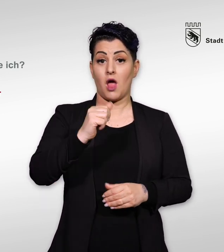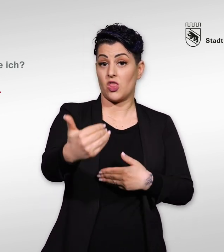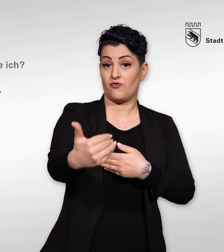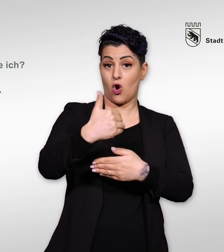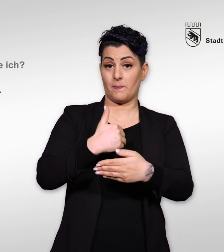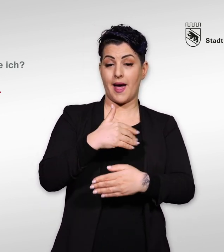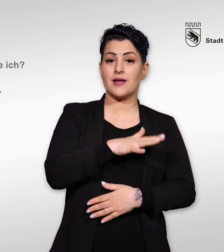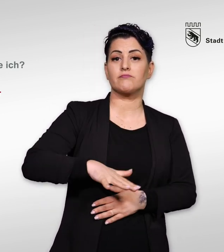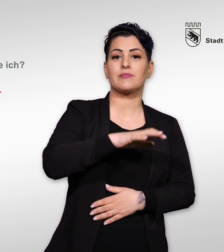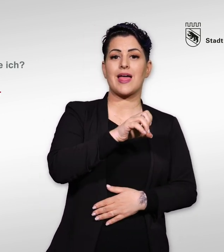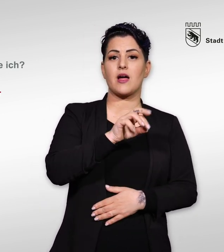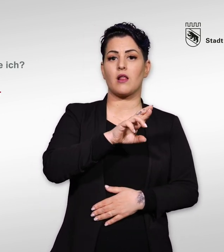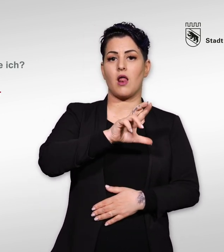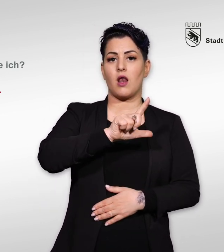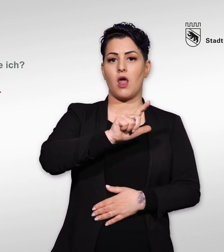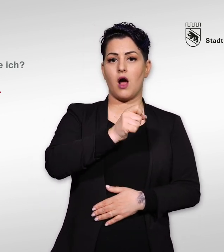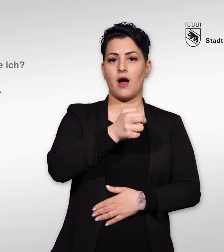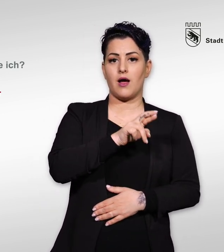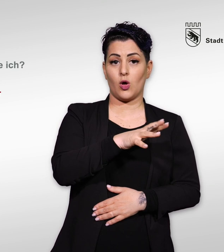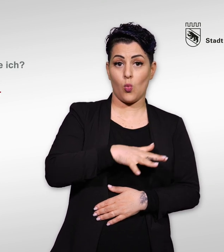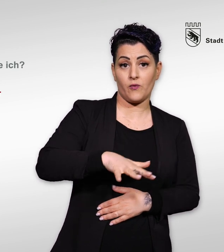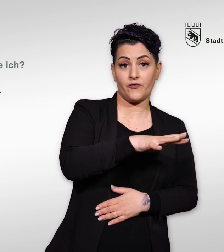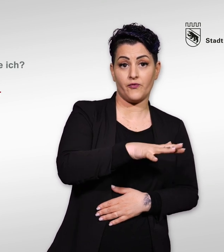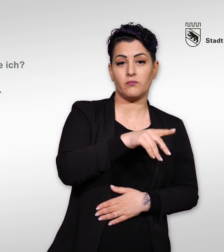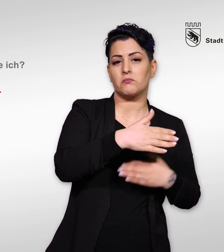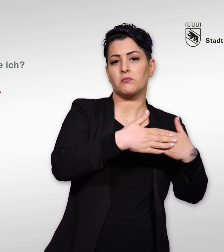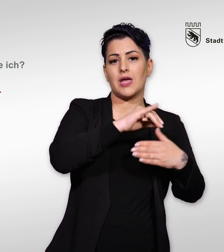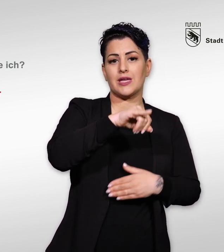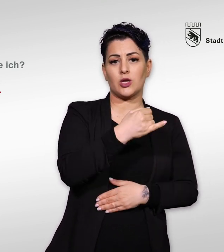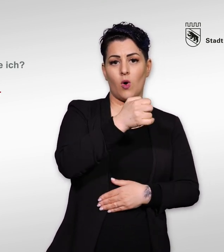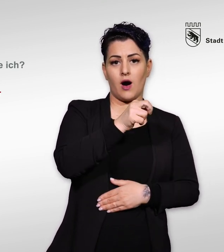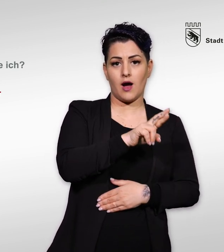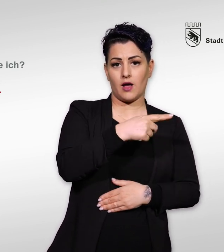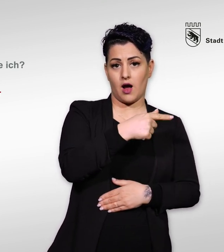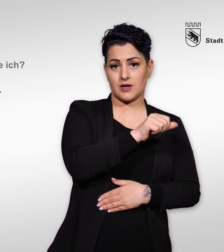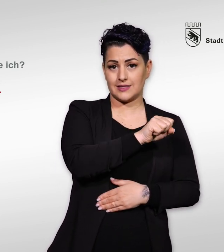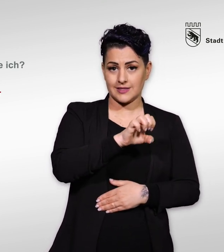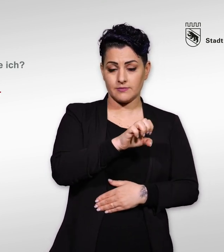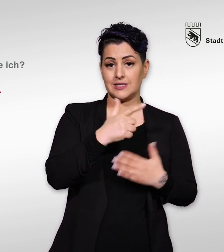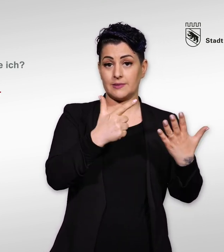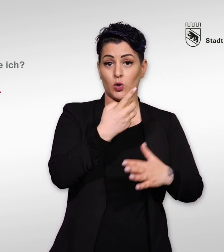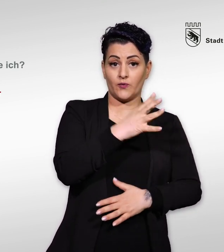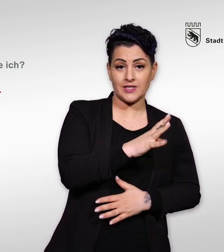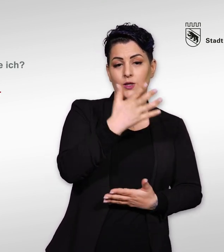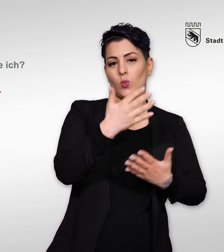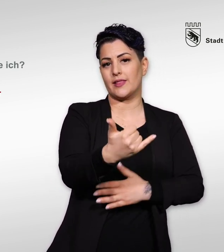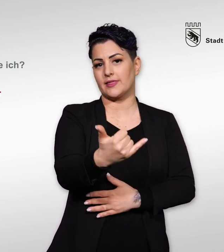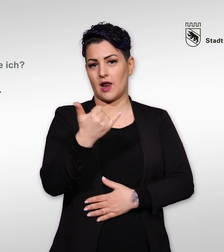benötigen. Sie finden uns im Erlacher Hof an der Junkerngasse 47, erreichen uns unter